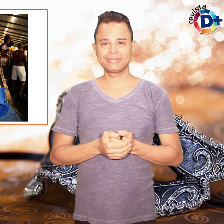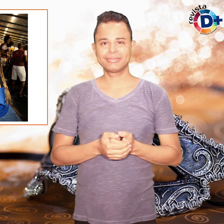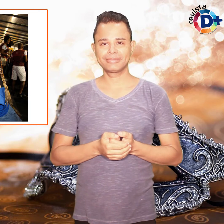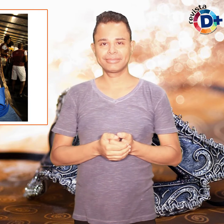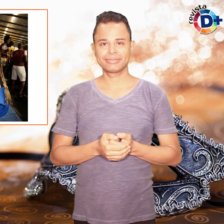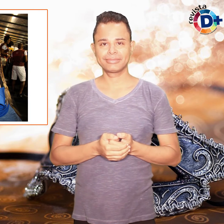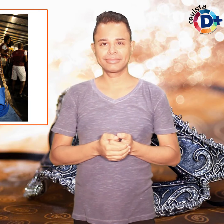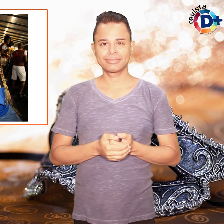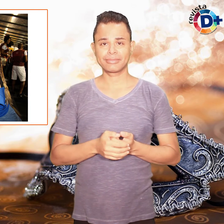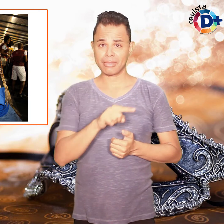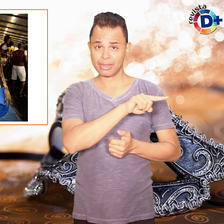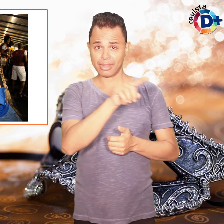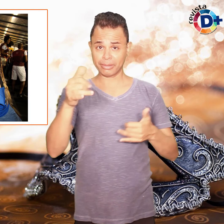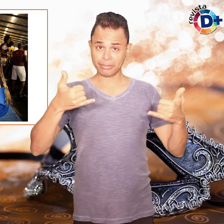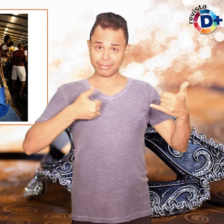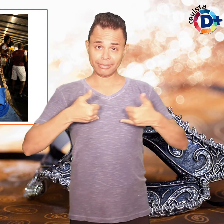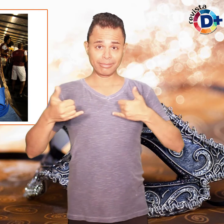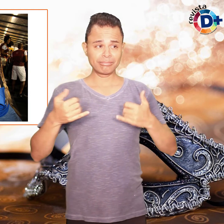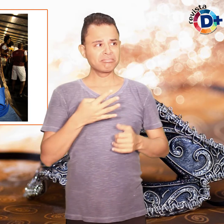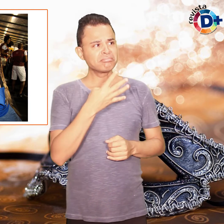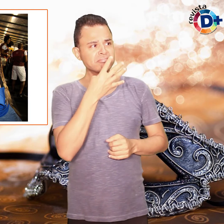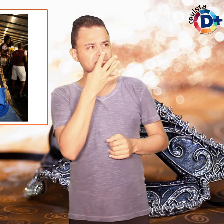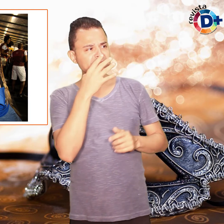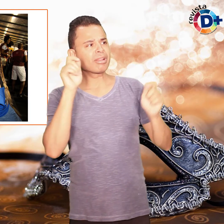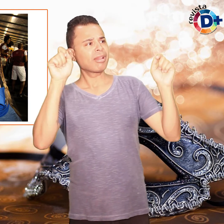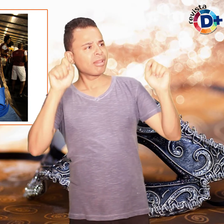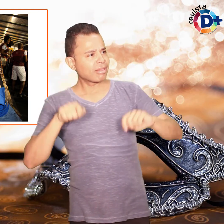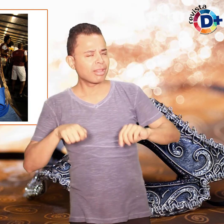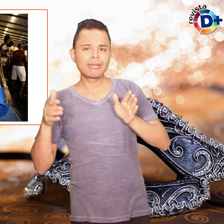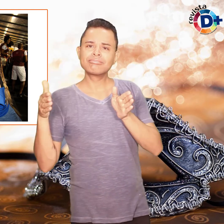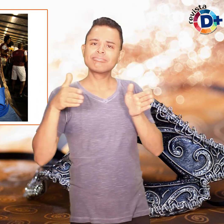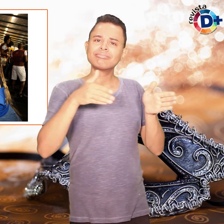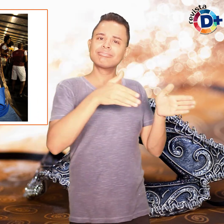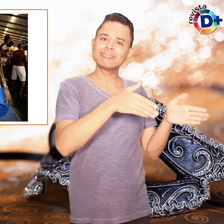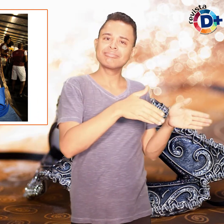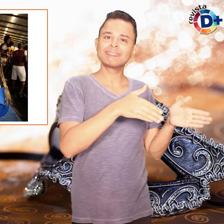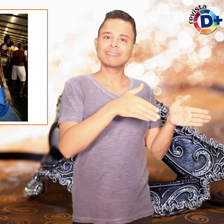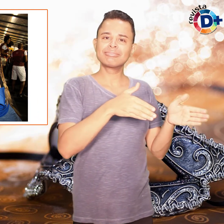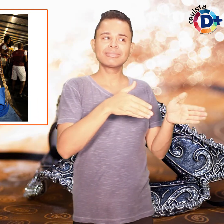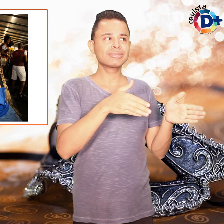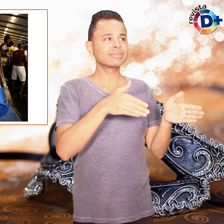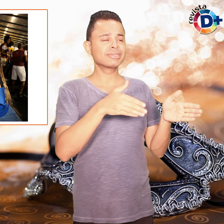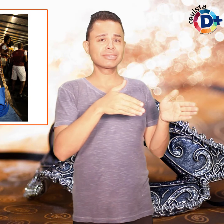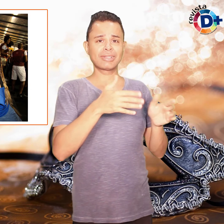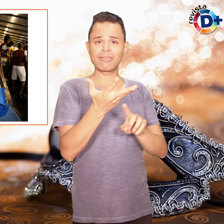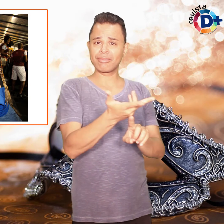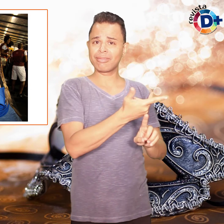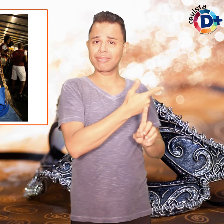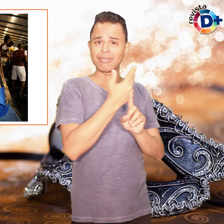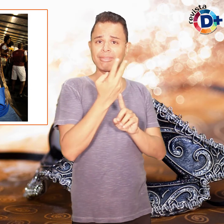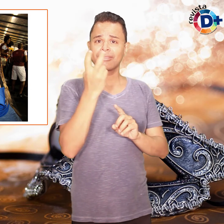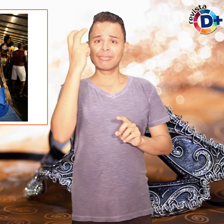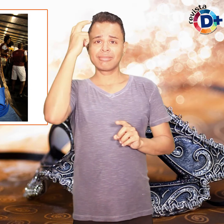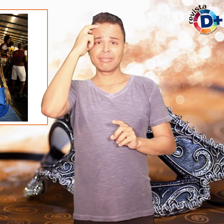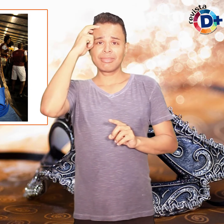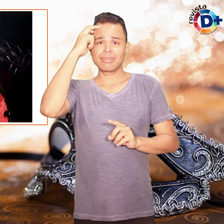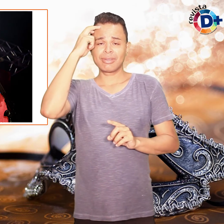Eles dizem assim, Puxa, eu posso! Estamos no meio de artistas, juntos